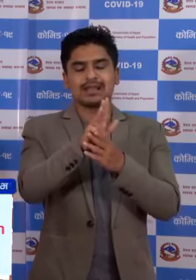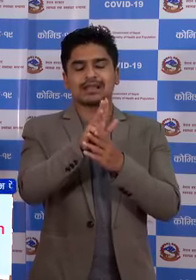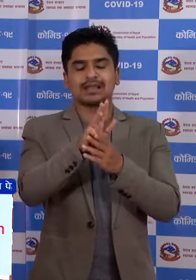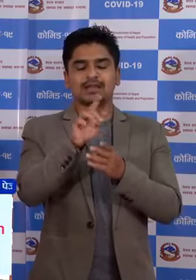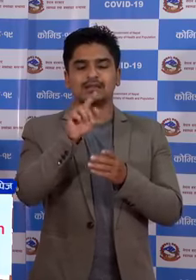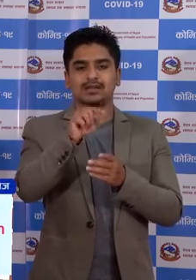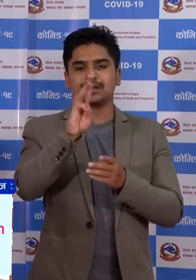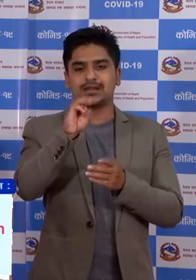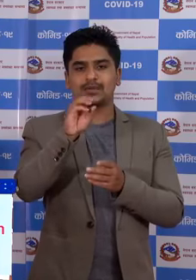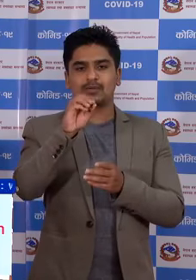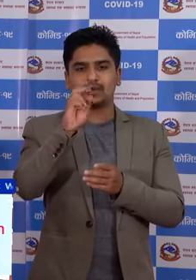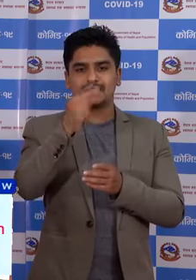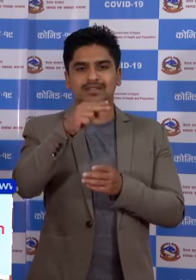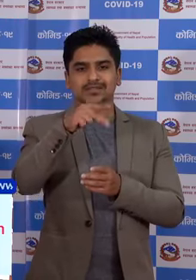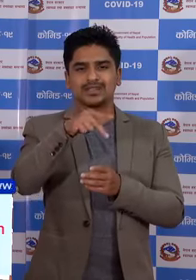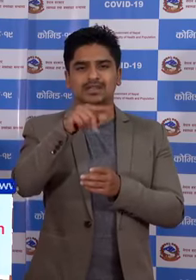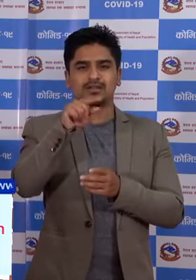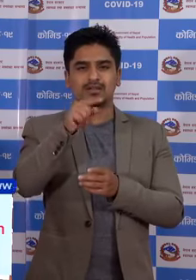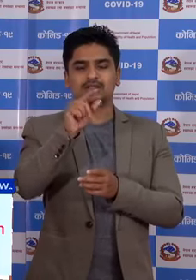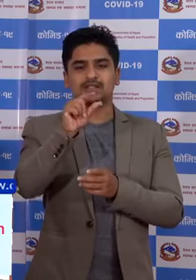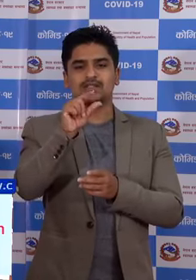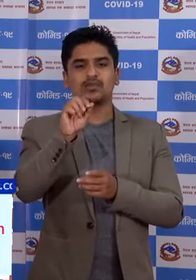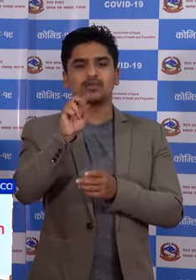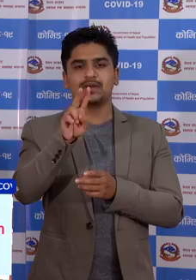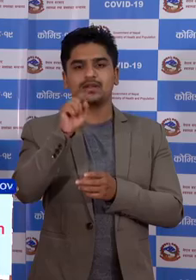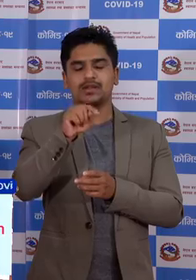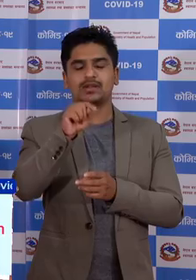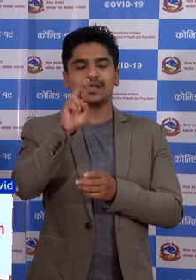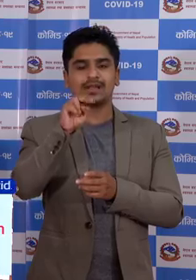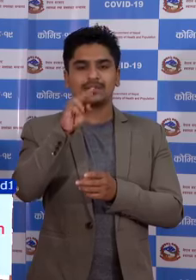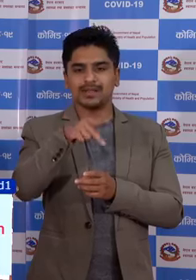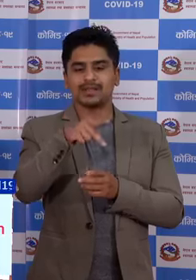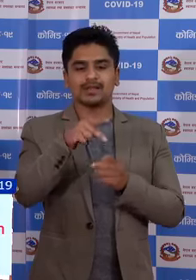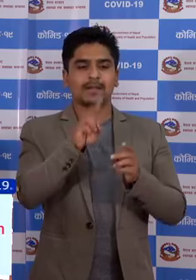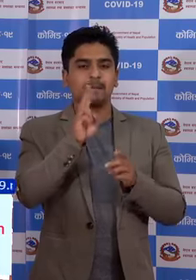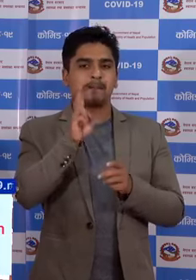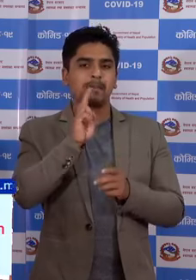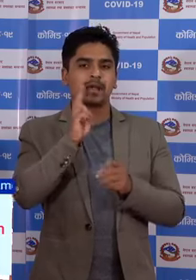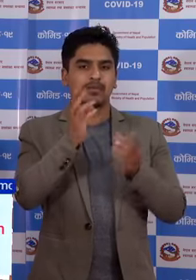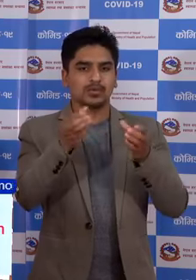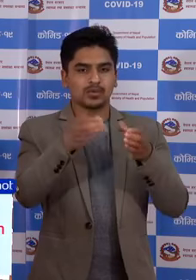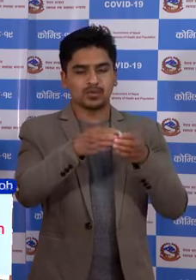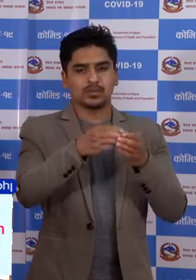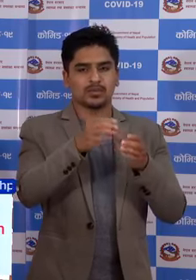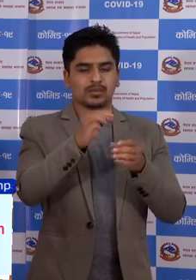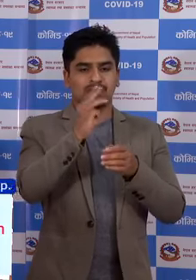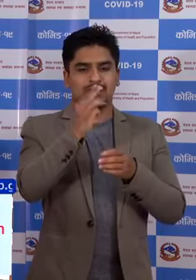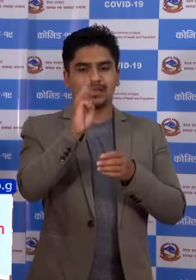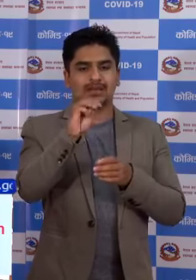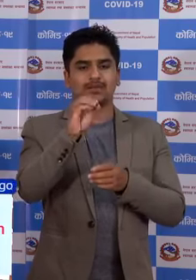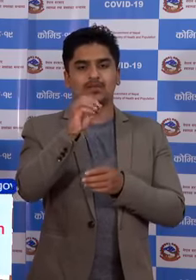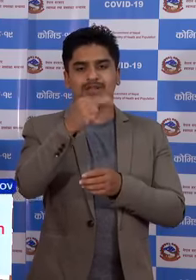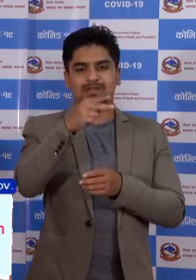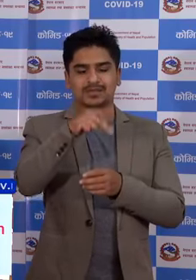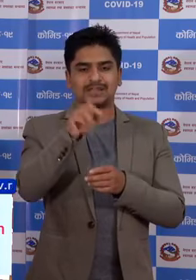.np छा र भाइबर ग्रूप mohp नेपाल COVID-19